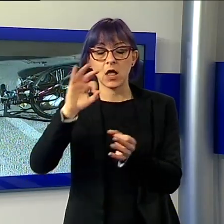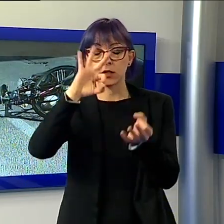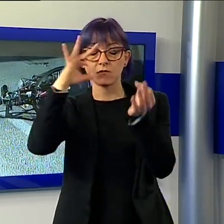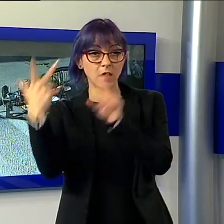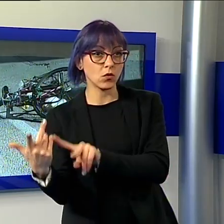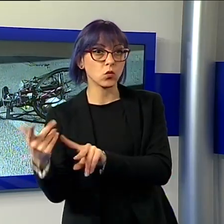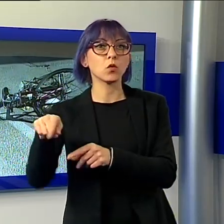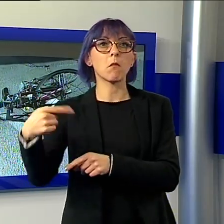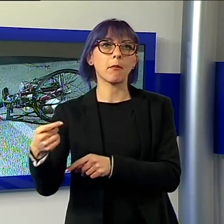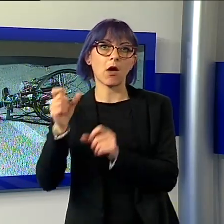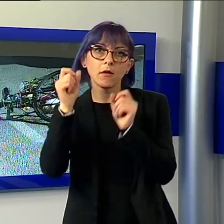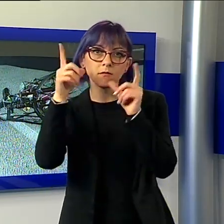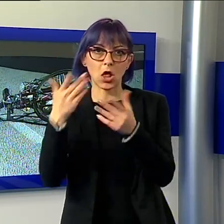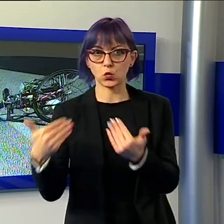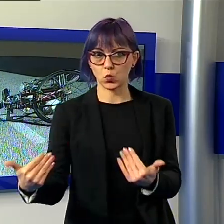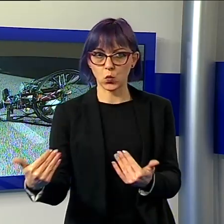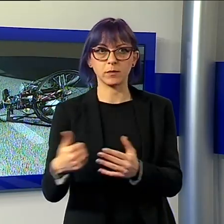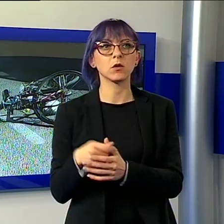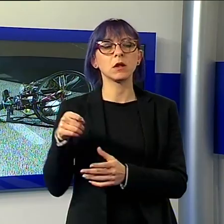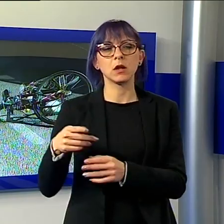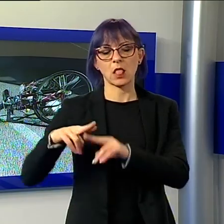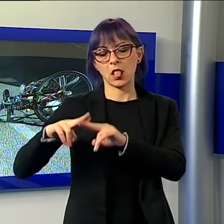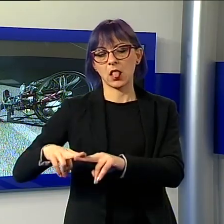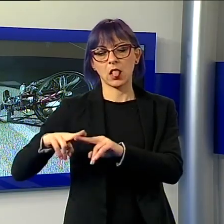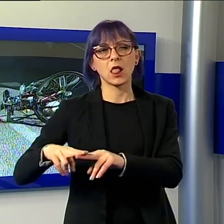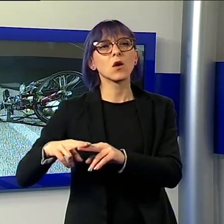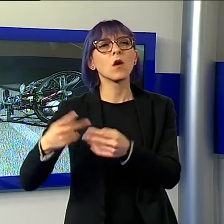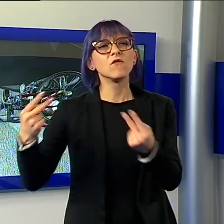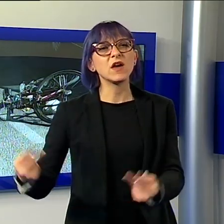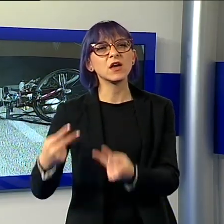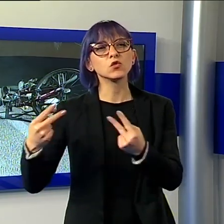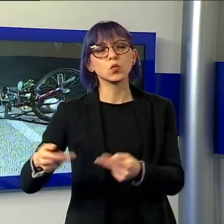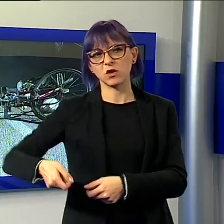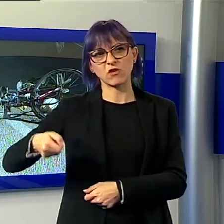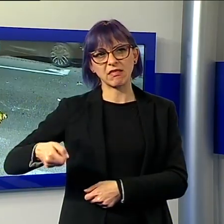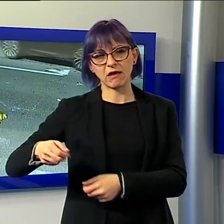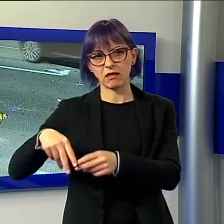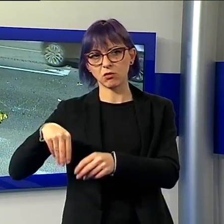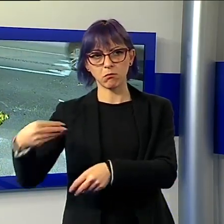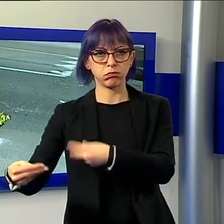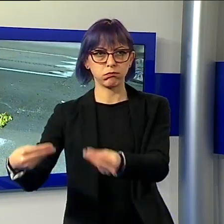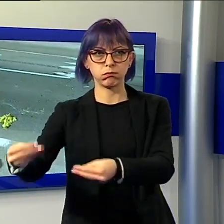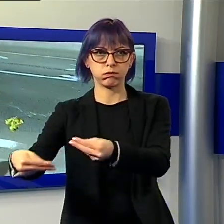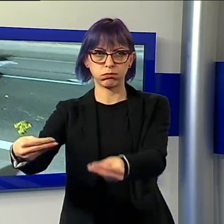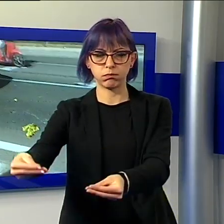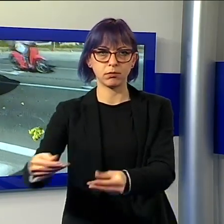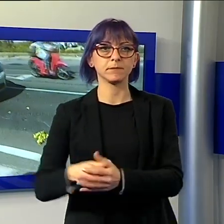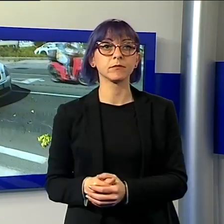conoscenza. Per terra è rimasta la verdura che l'anziano stava trasportando in un sacchetto. I minuti immediatamente successivi all